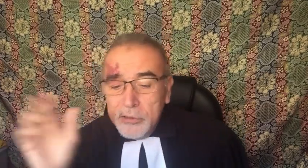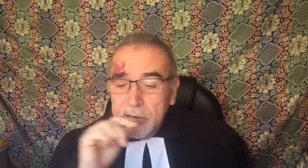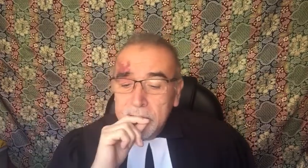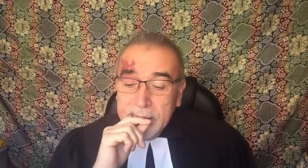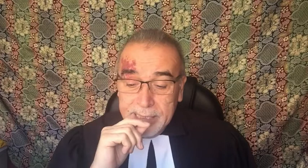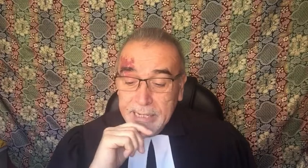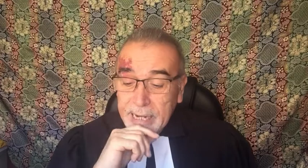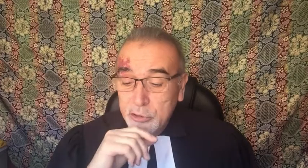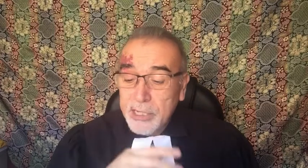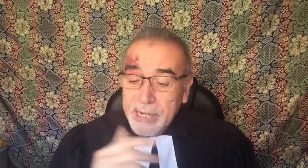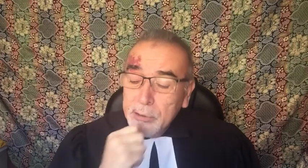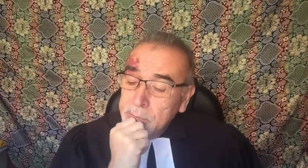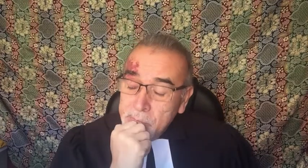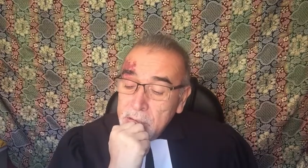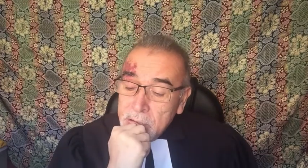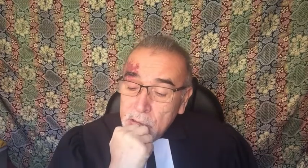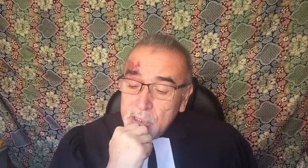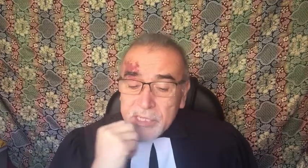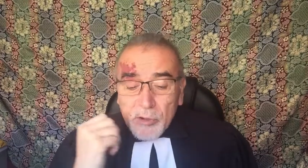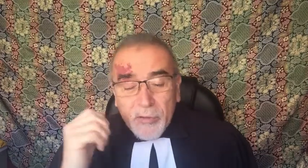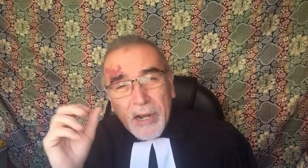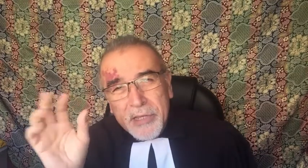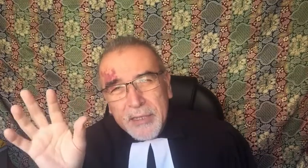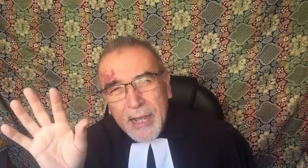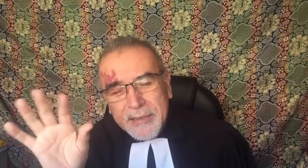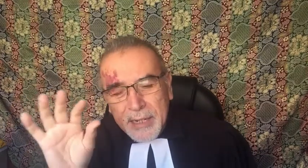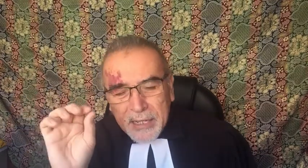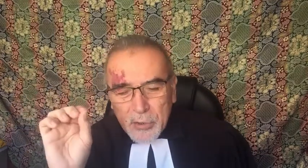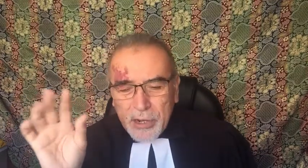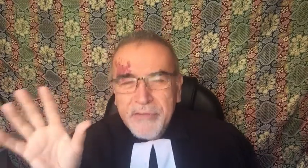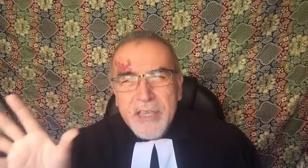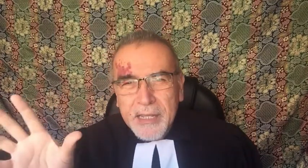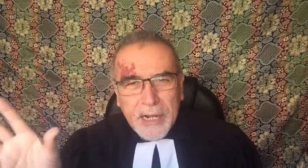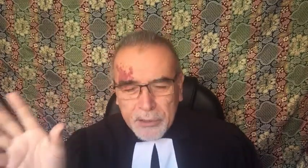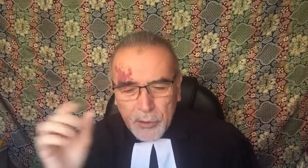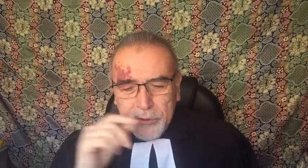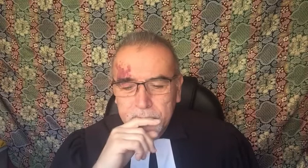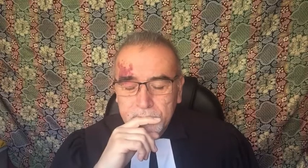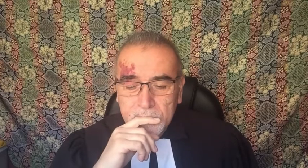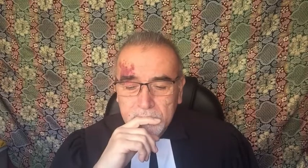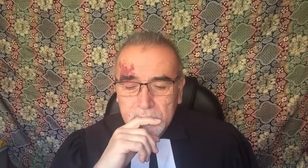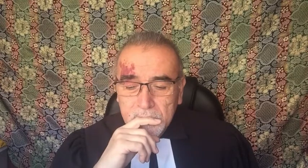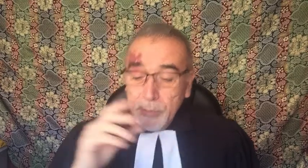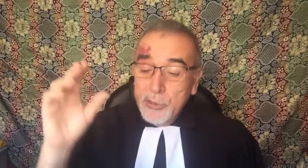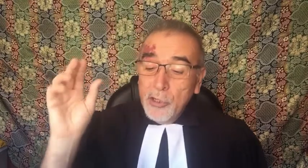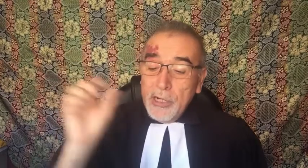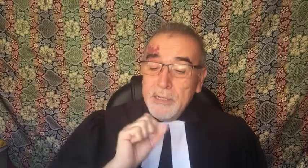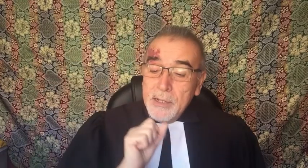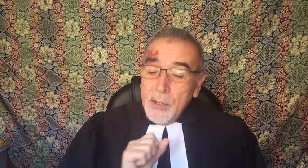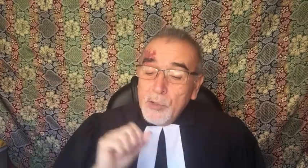en el relato sagrado nos hace envolver la vista hacia la geografía de la región. Se mencionan porque